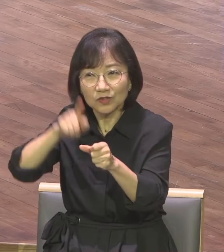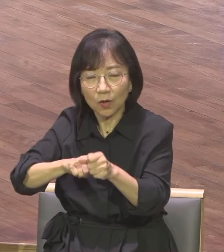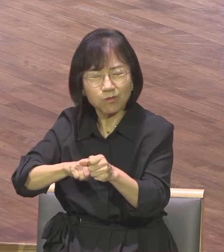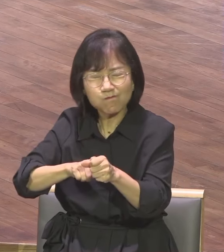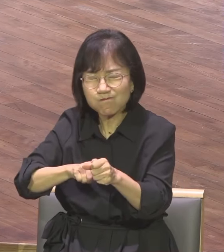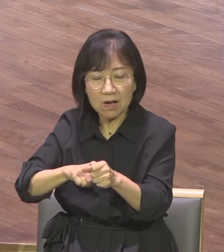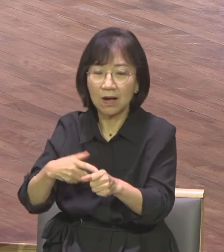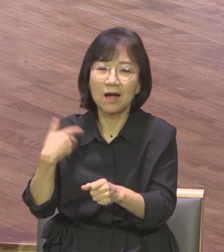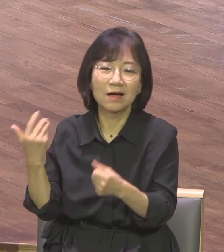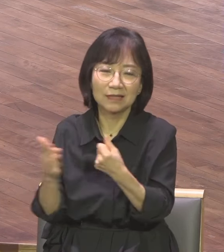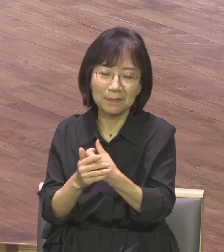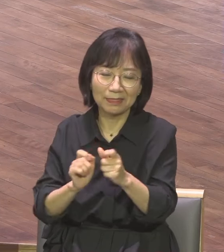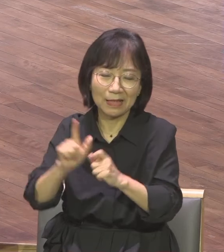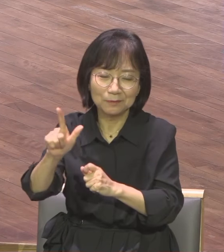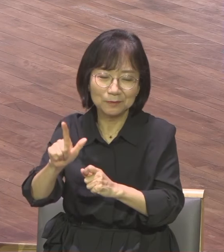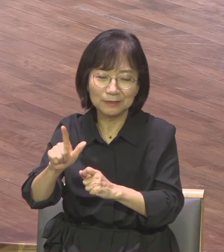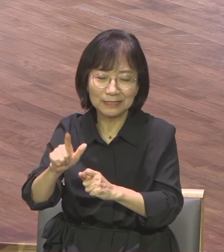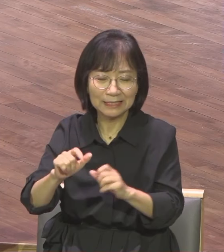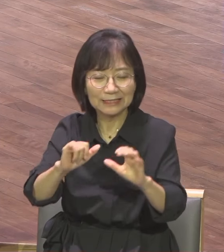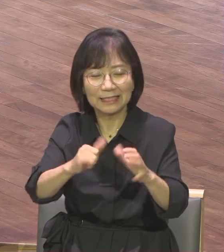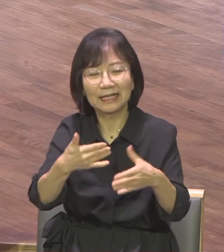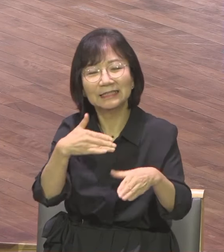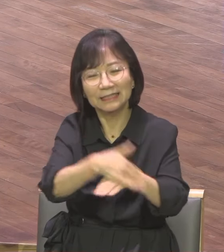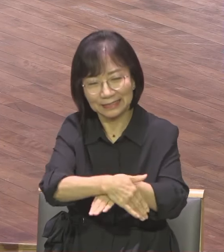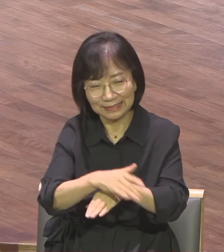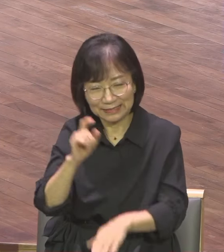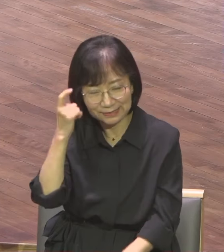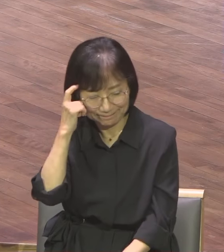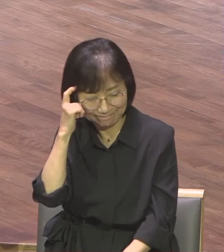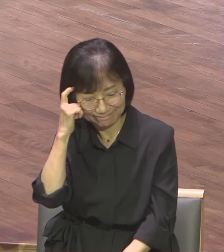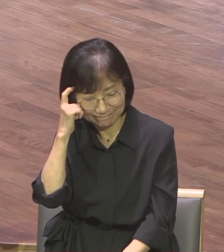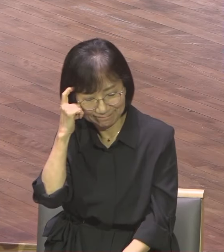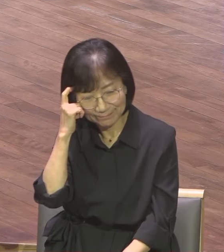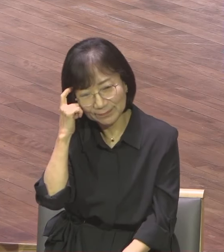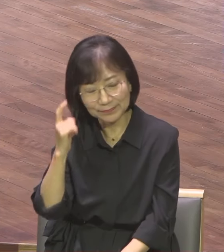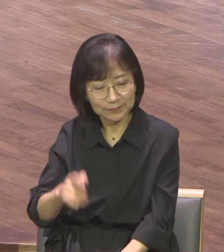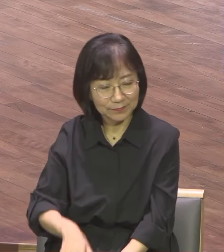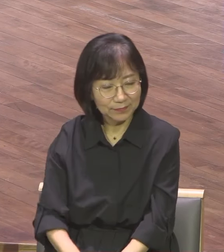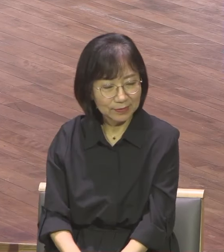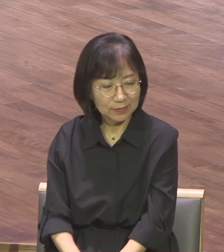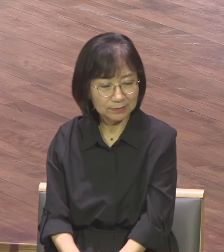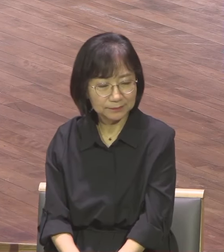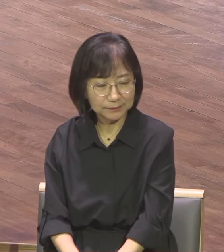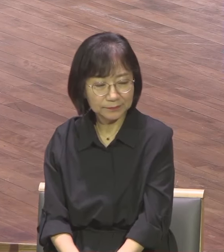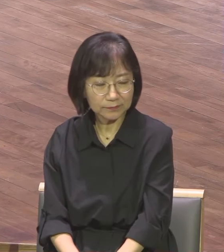해석해 버리는 경우가 너무 많습니다 그래서 이 시대를